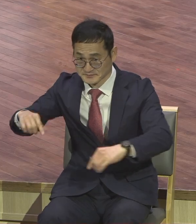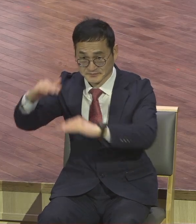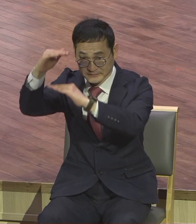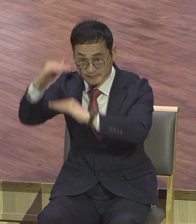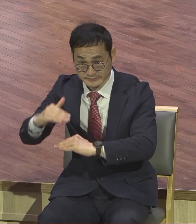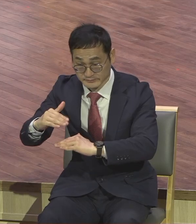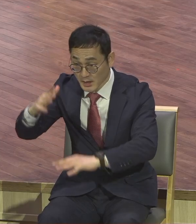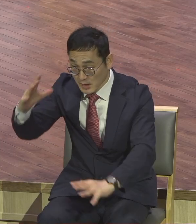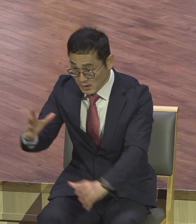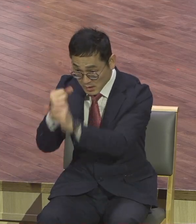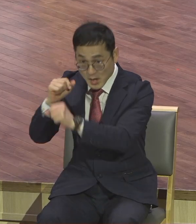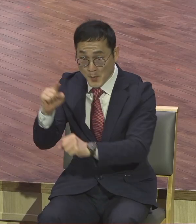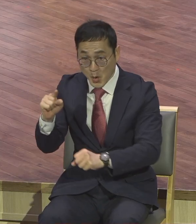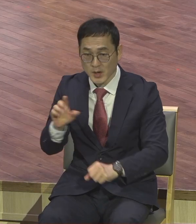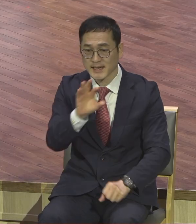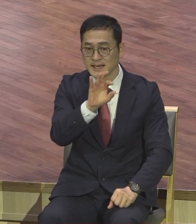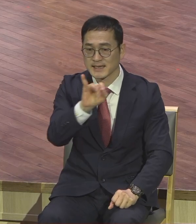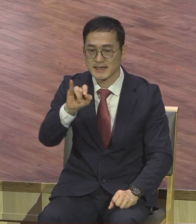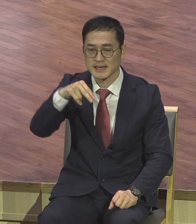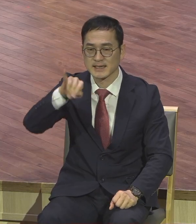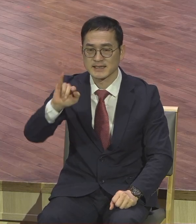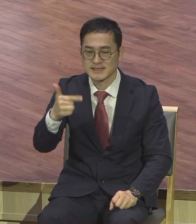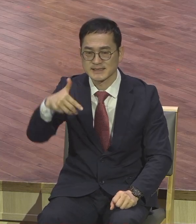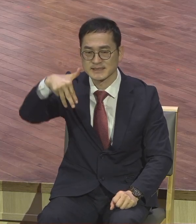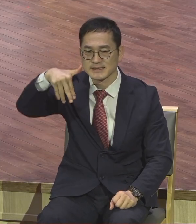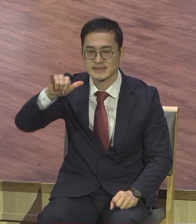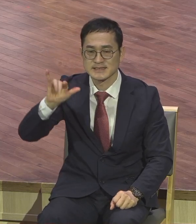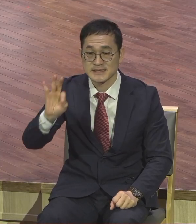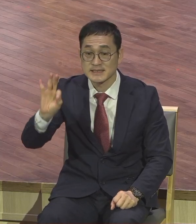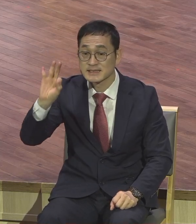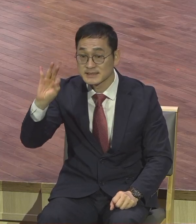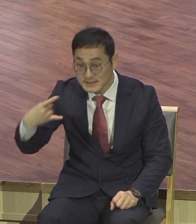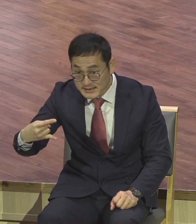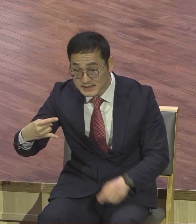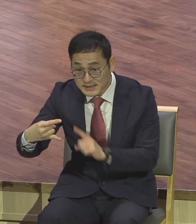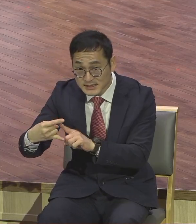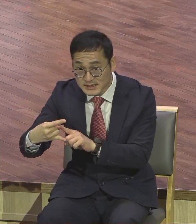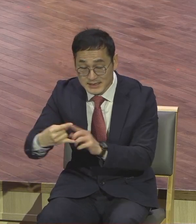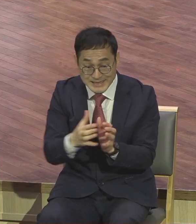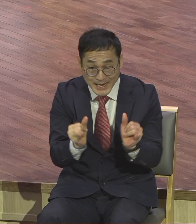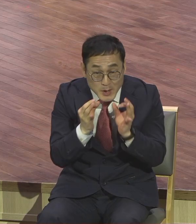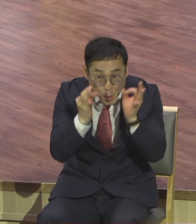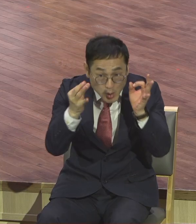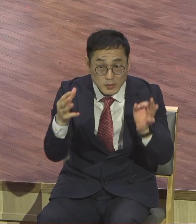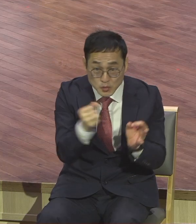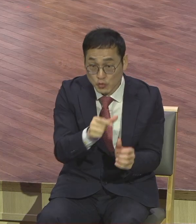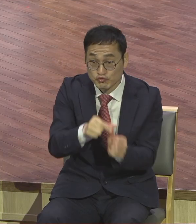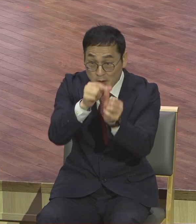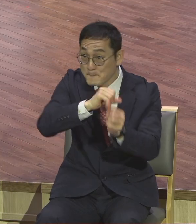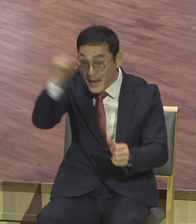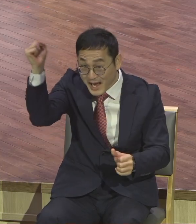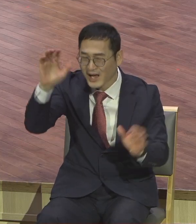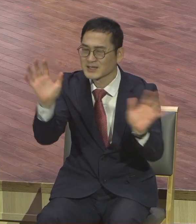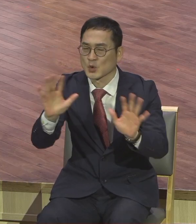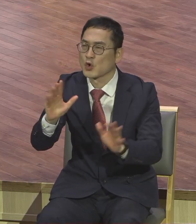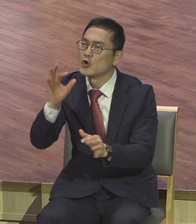구원받는 것이 아니고 구원은 오직 믿음으로 받는다. 라고 하는 것을 강조했어요.